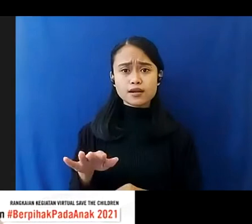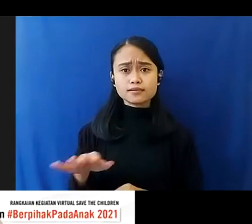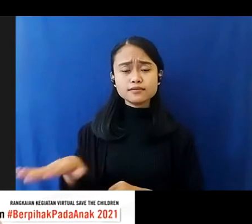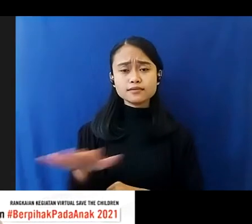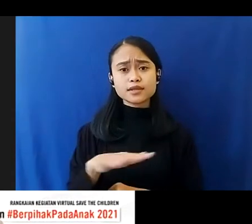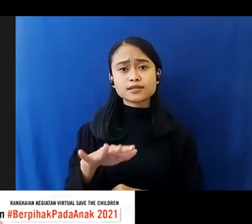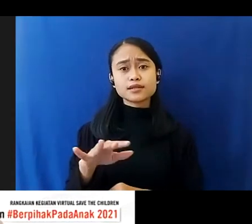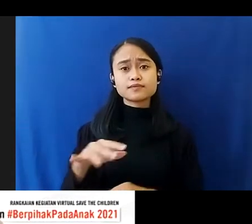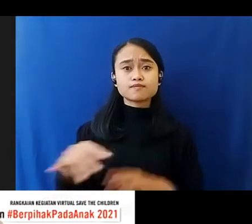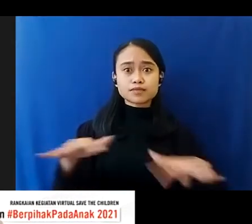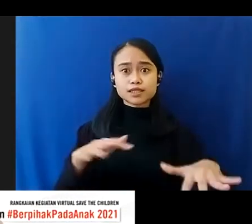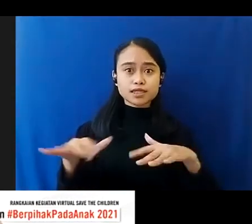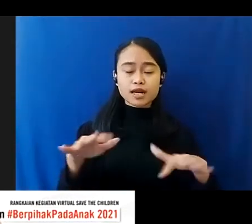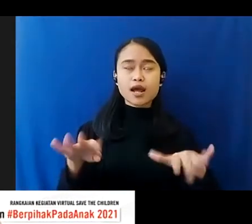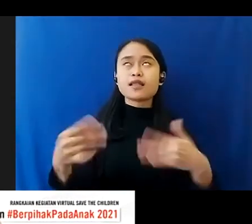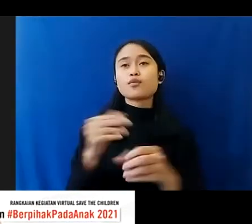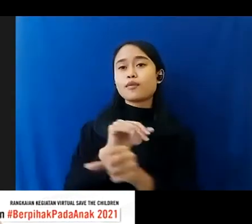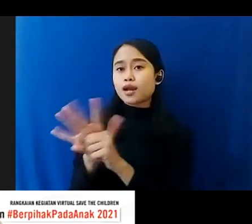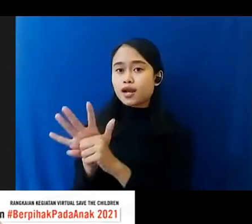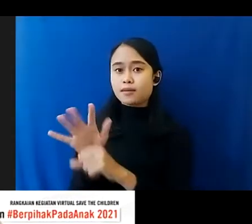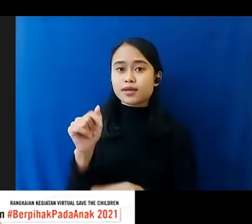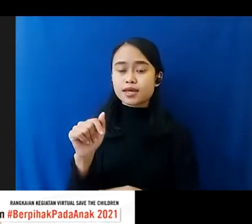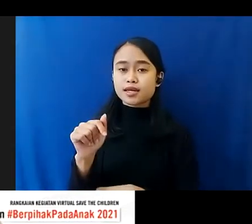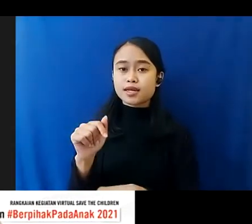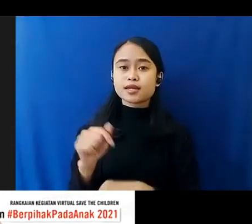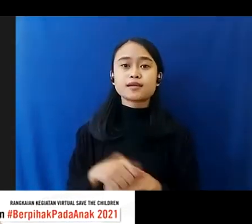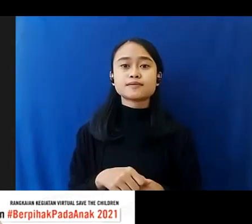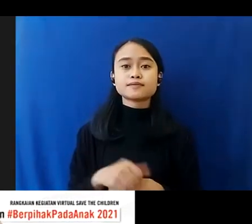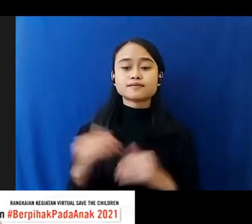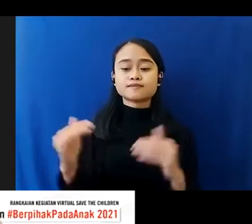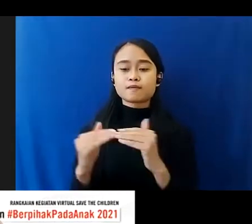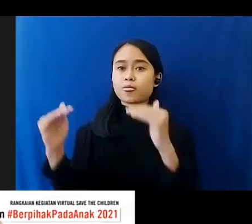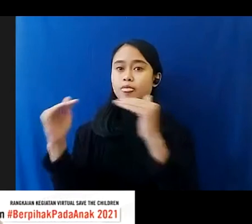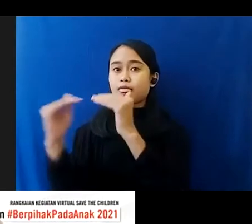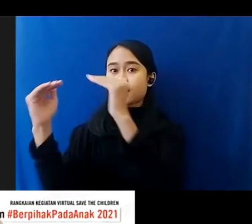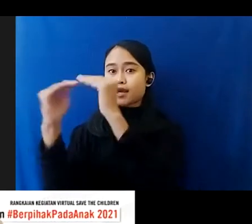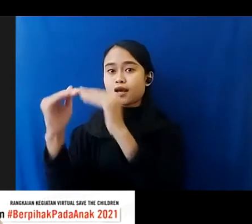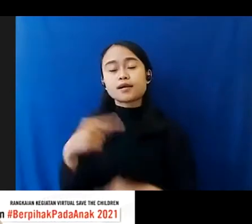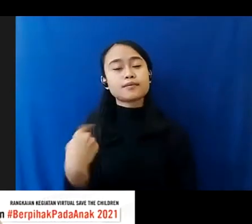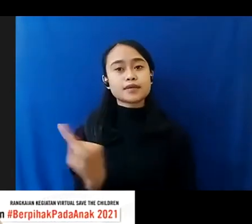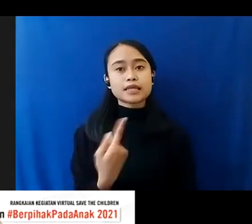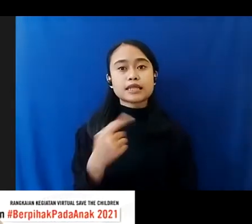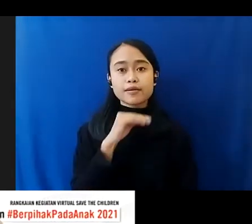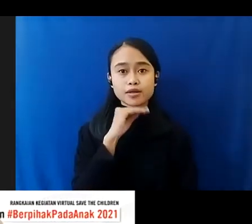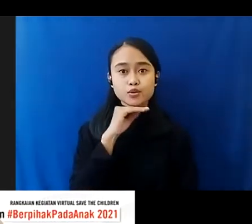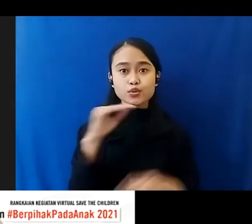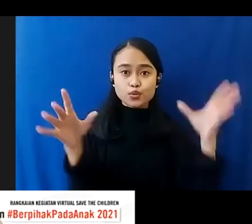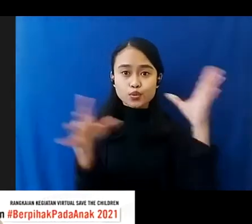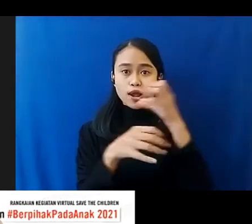Kita Terjadi Bencana Atau Pandemi Ini Secara Bertahap Tentunya Kita Menunggu Hasil